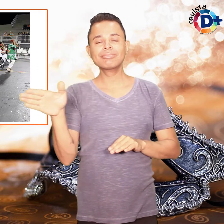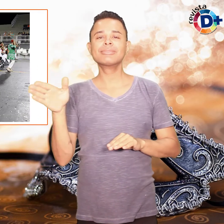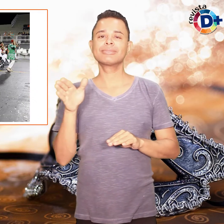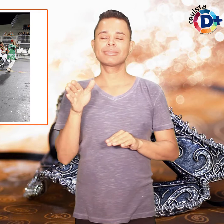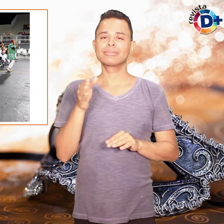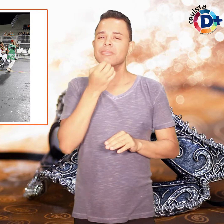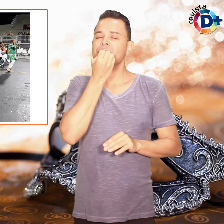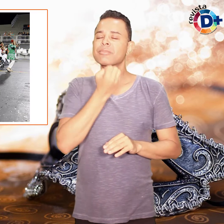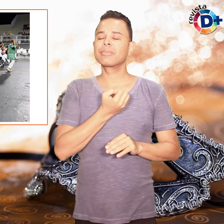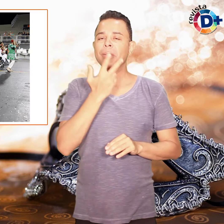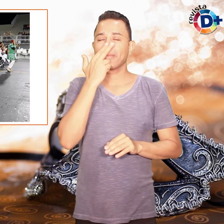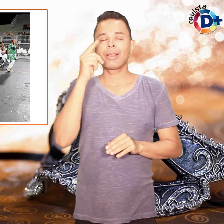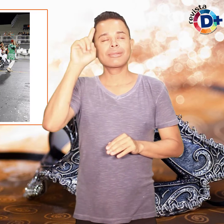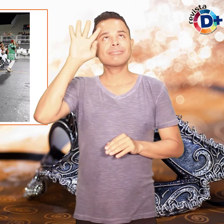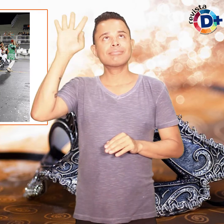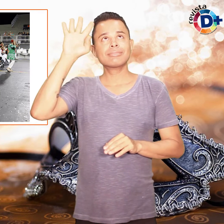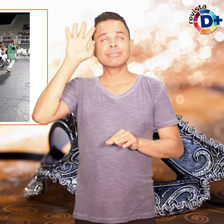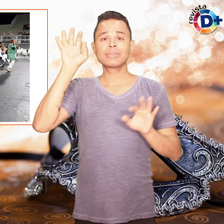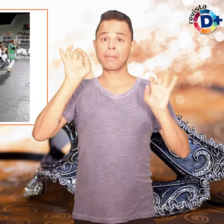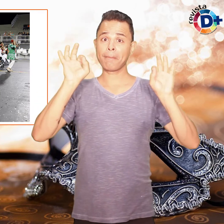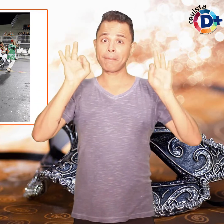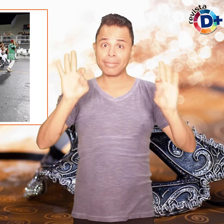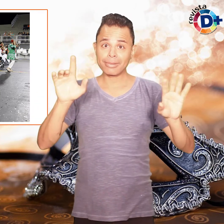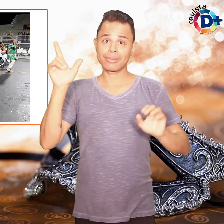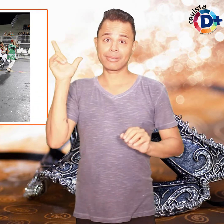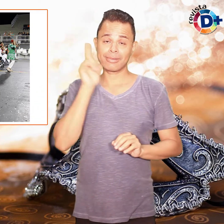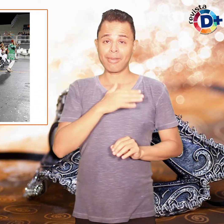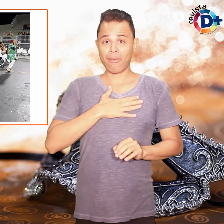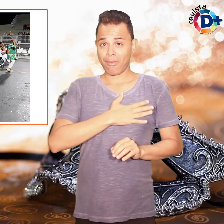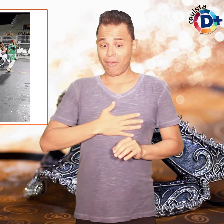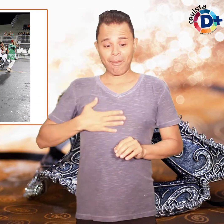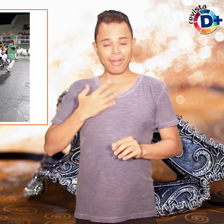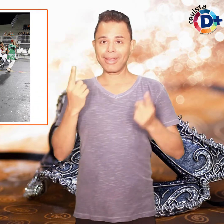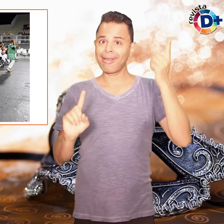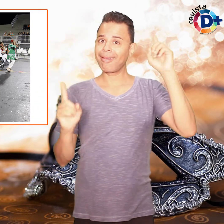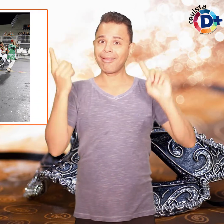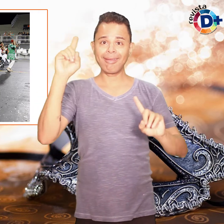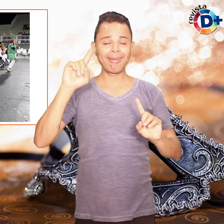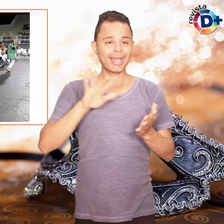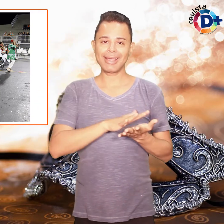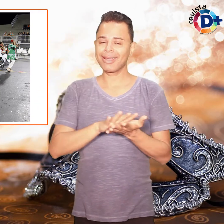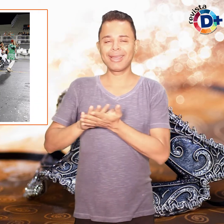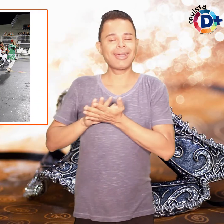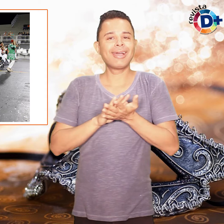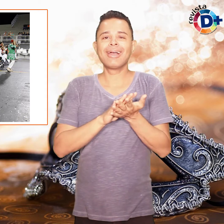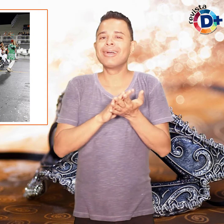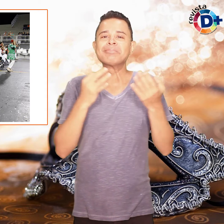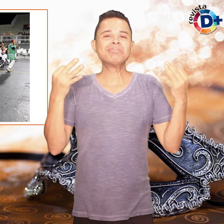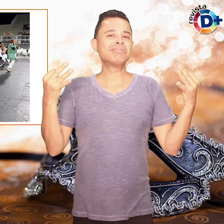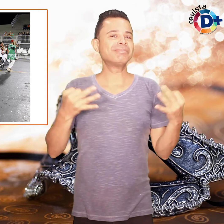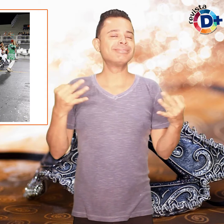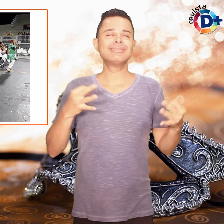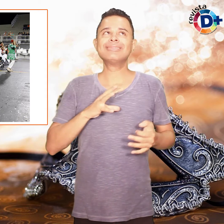Isso é um sonho! Para quem gosta de carnaval, isso aqui é um sonho de consumo.